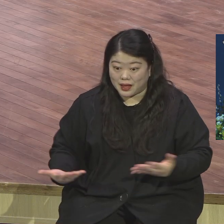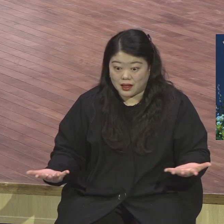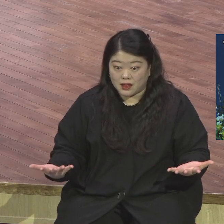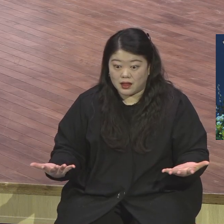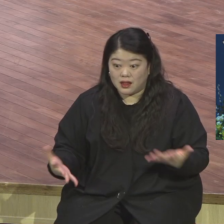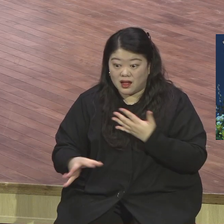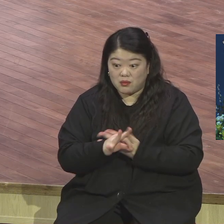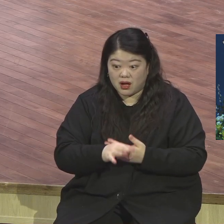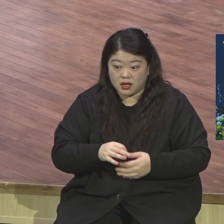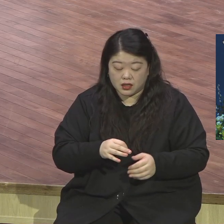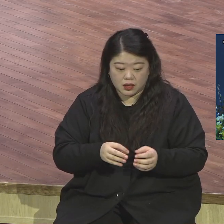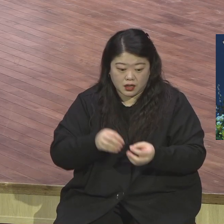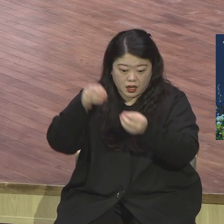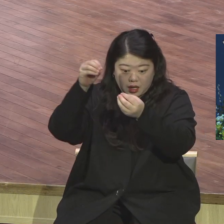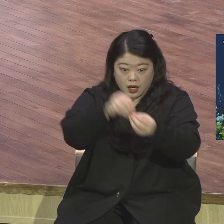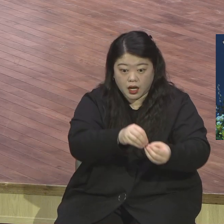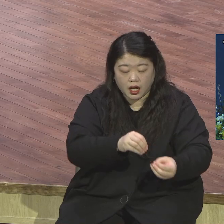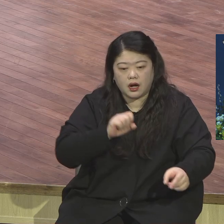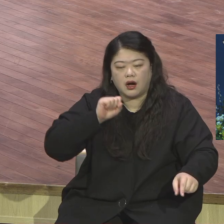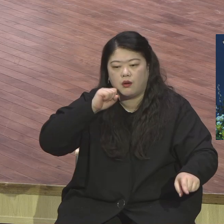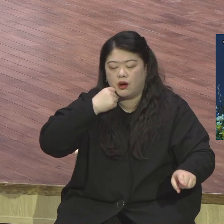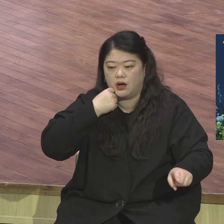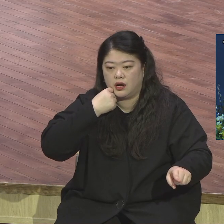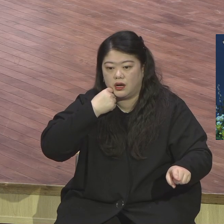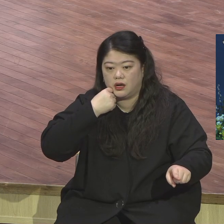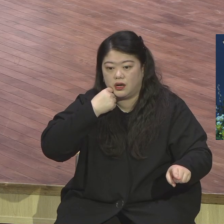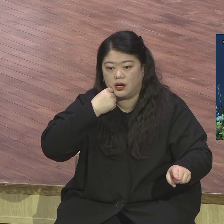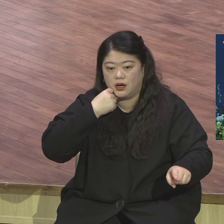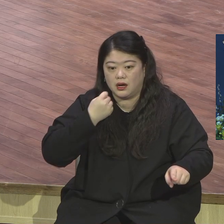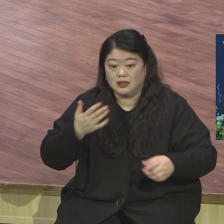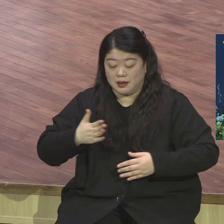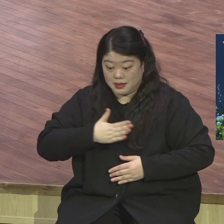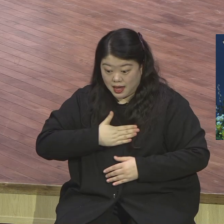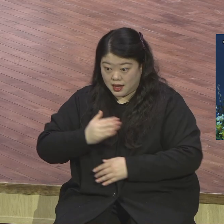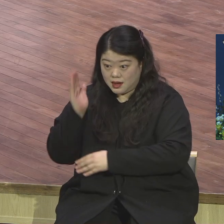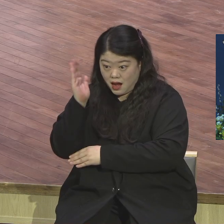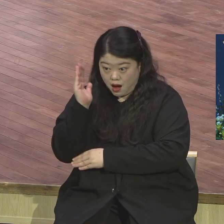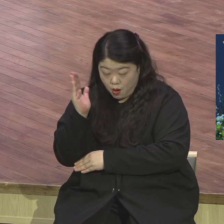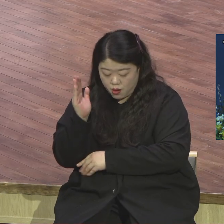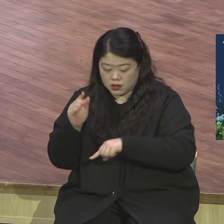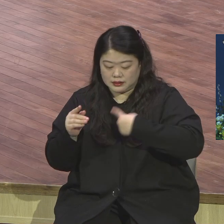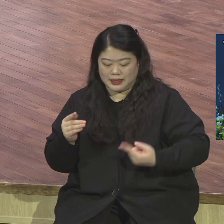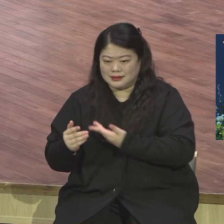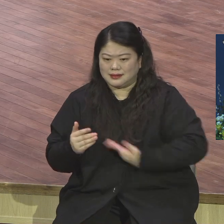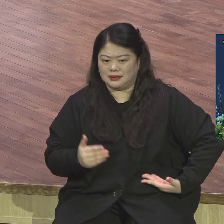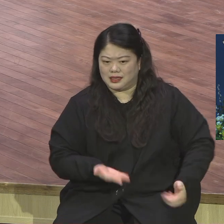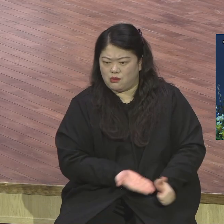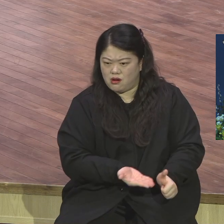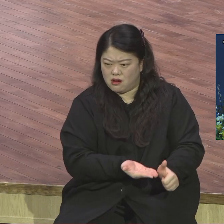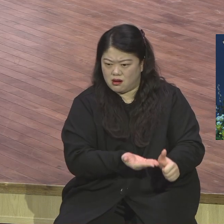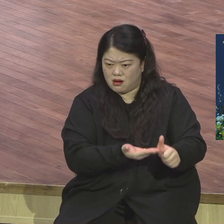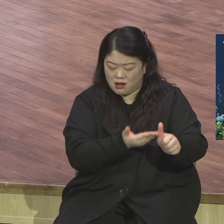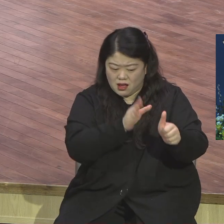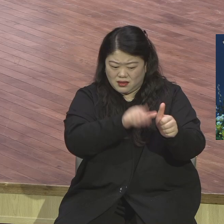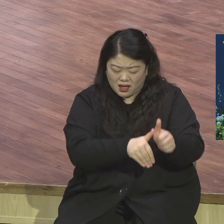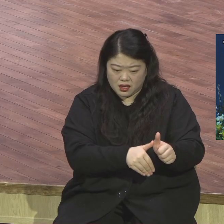말씀을 증거할 수 있는 지속할 수 있는 제자. 그 제자를 세워놔야 지속할 거 아니에요. 내가 언제까지 할 거냐고.